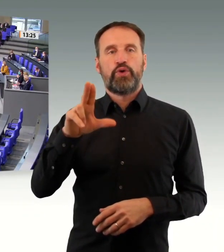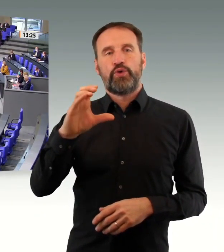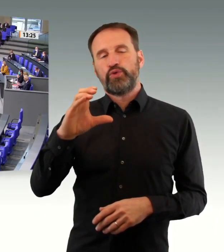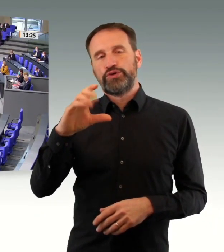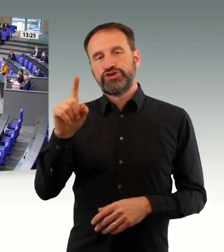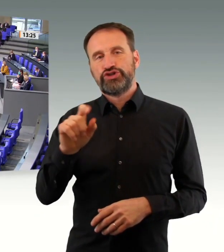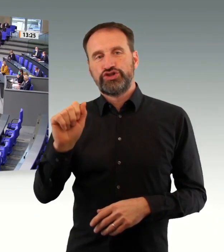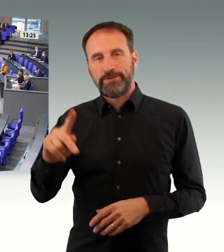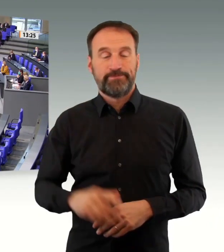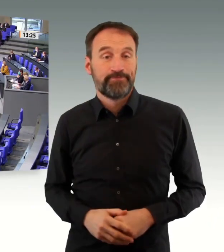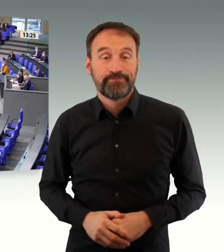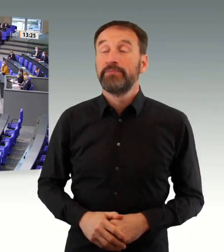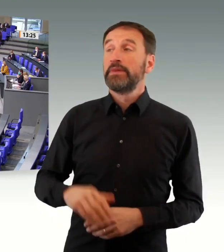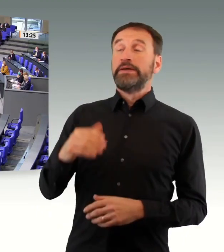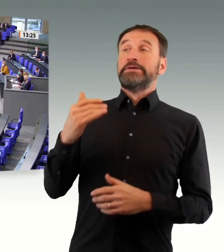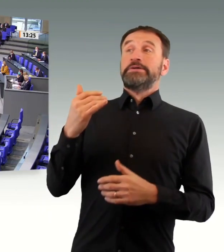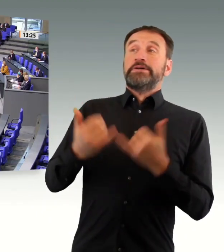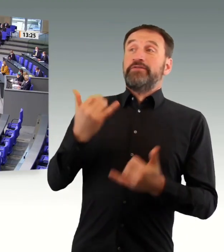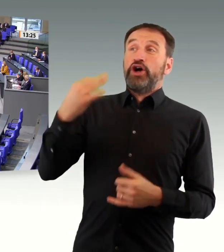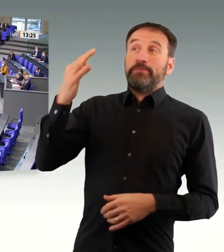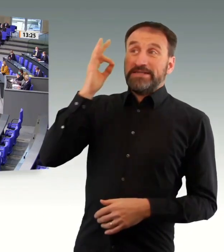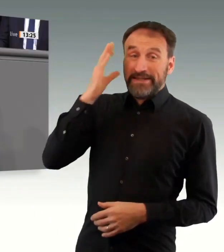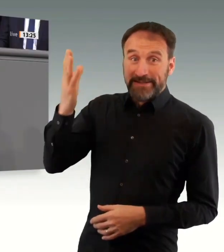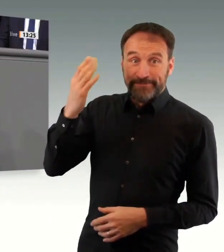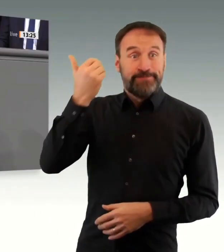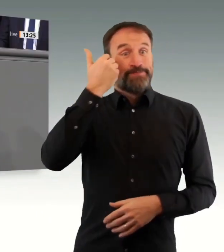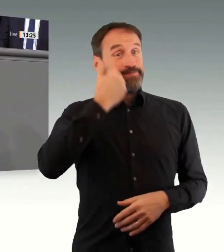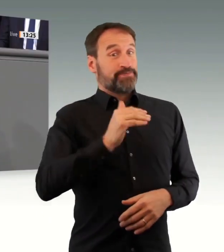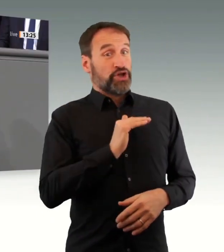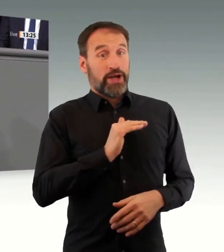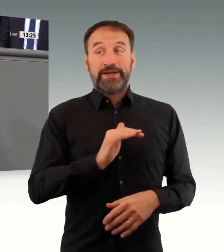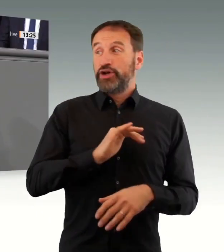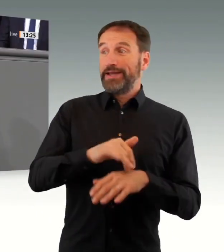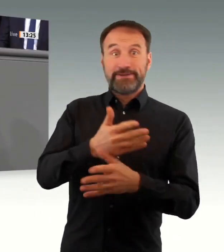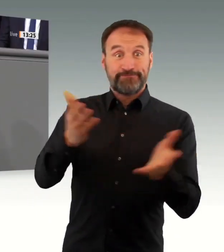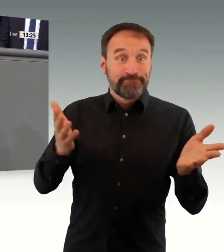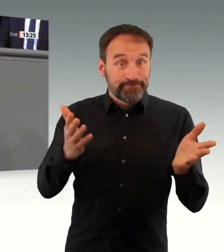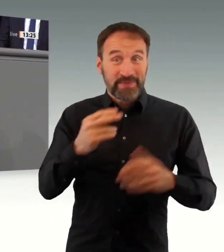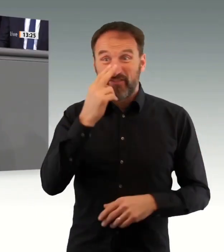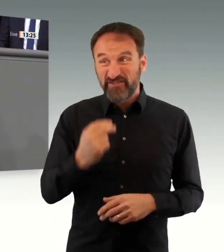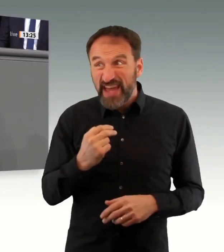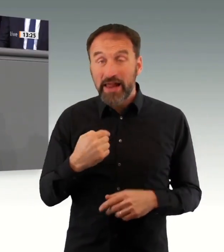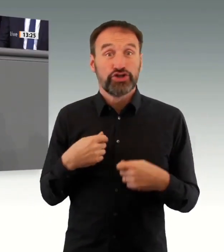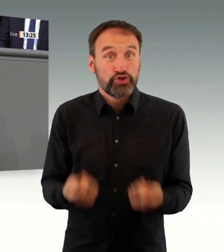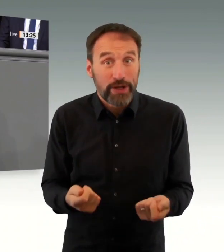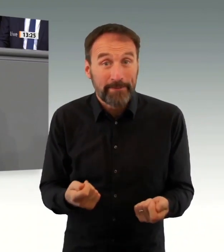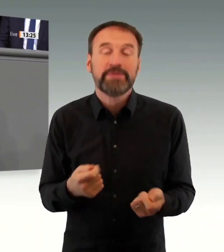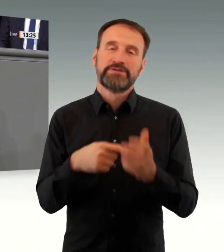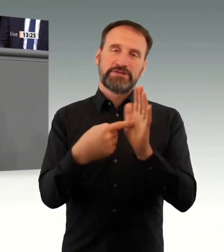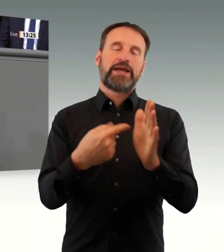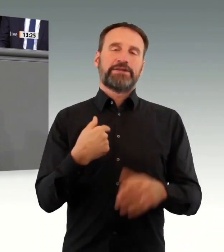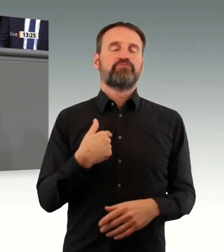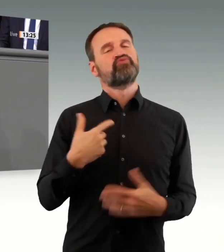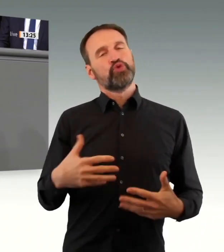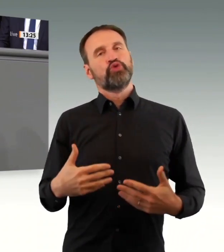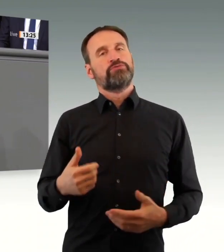von Größe. Fehler einzugestehen, das ist im privaten Bereich schon nicht leicht und auch und gerade in der Politik ist